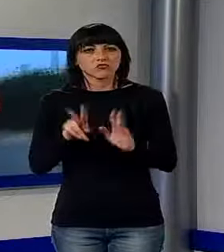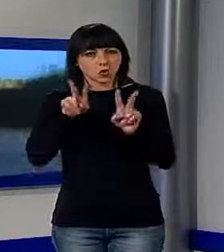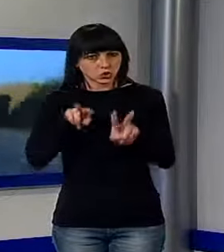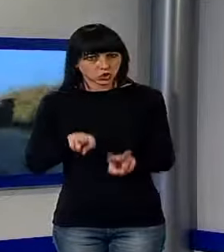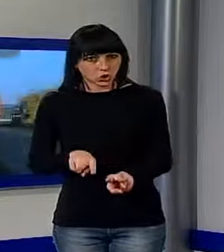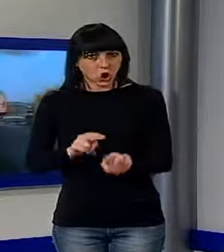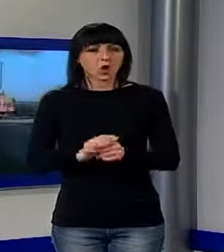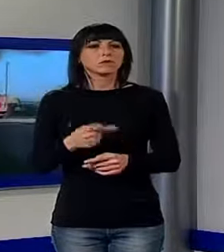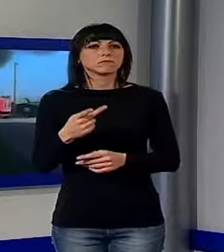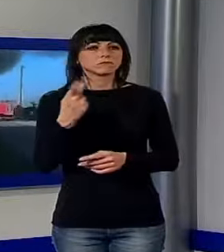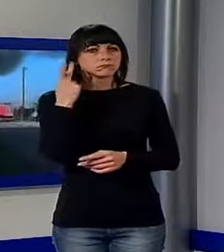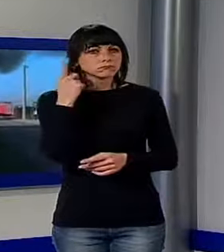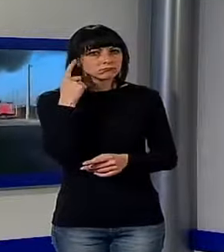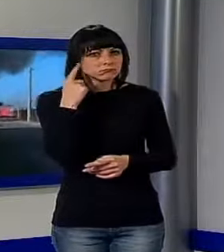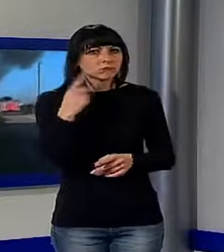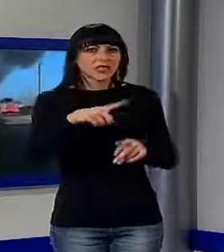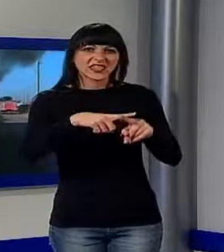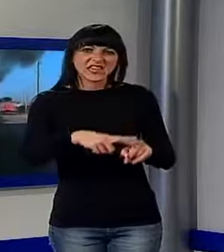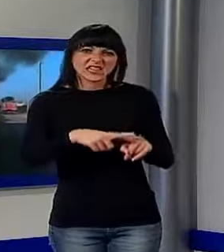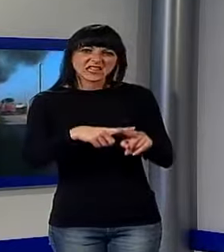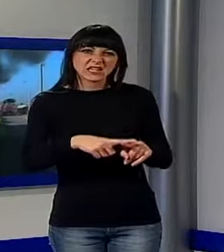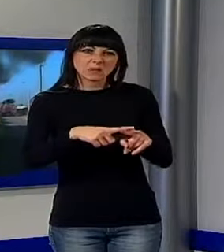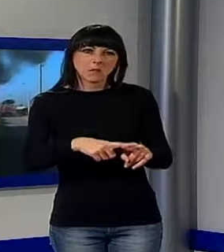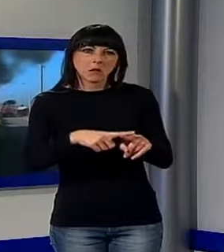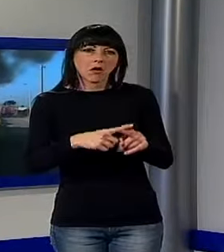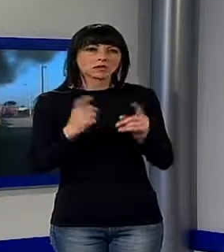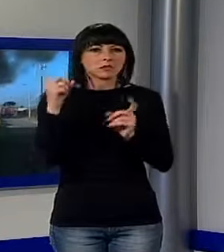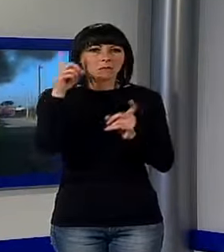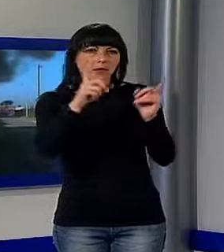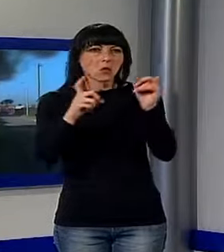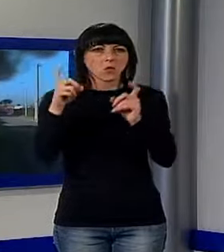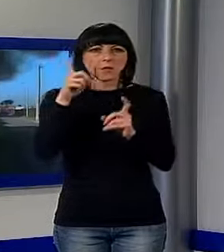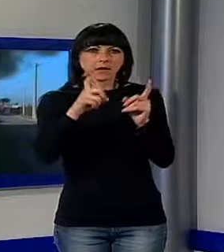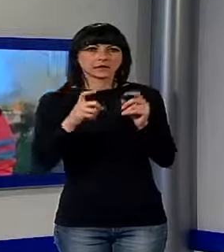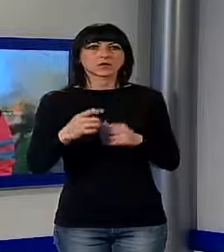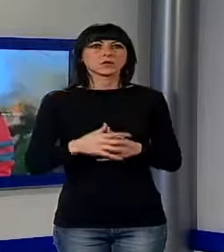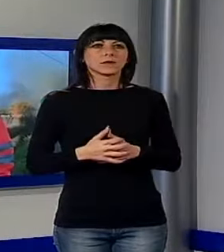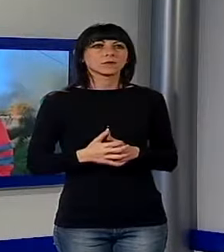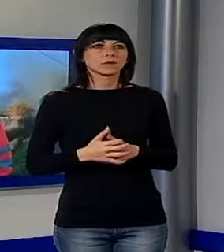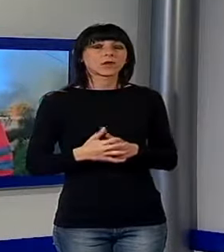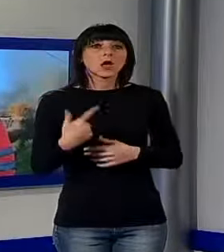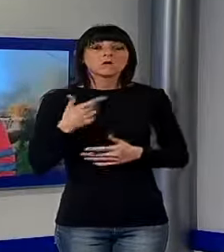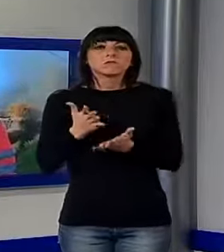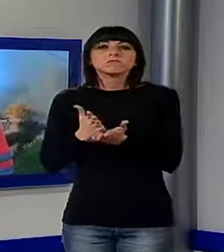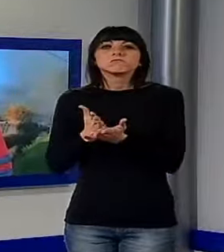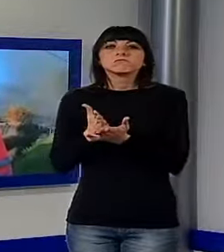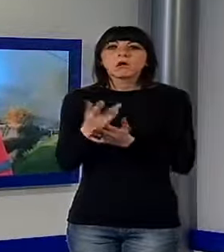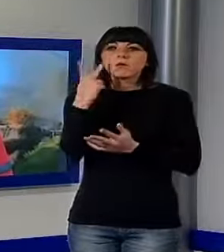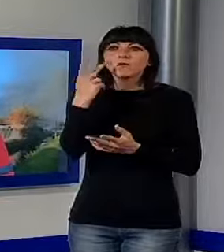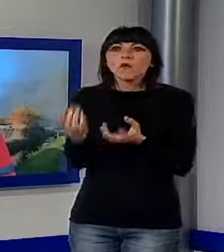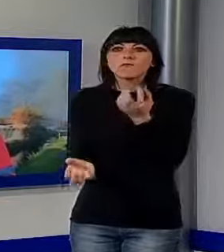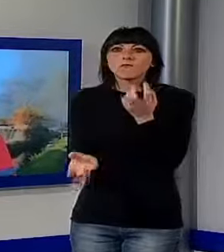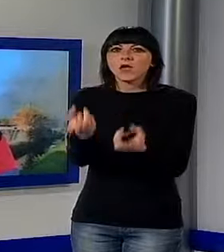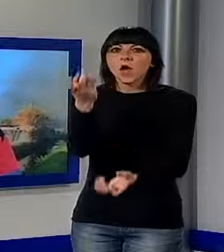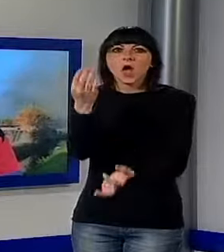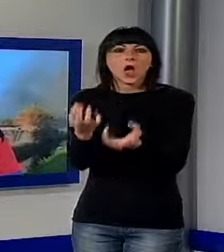Sentiamo anche un testimone di quanto accaduto che ha destato preoccupazioni in tutto il vicinato. Io sono passato, ho visto delle fiamme,